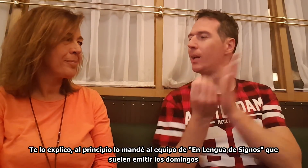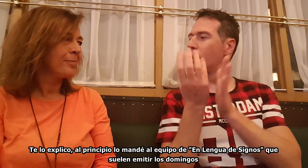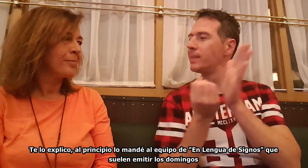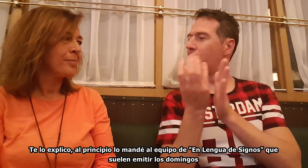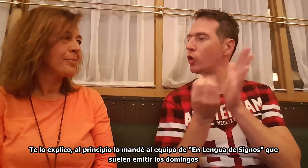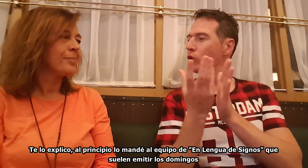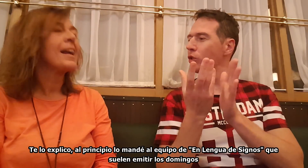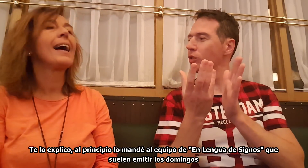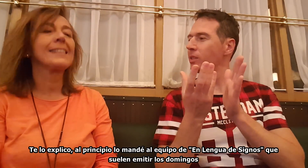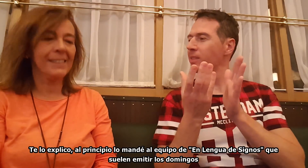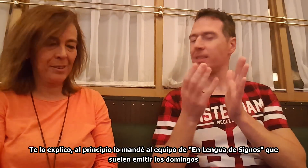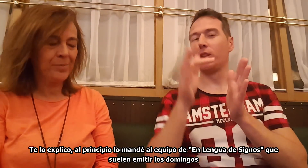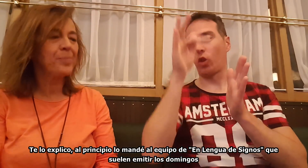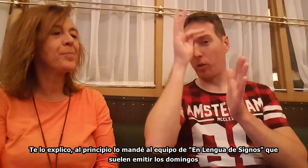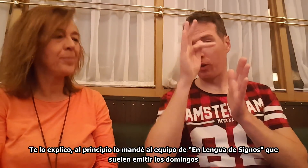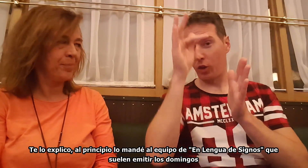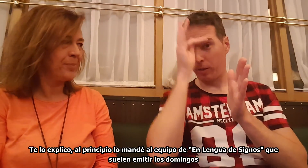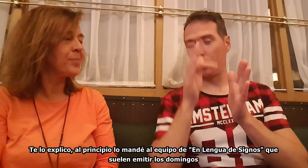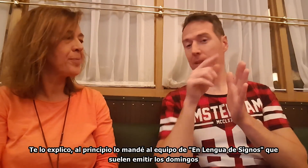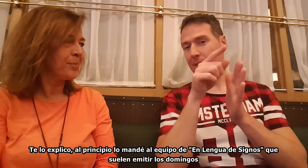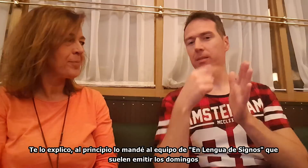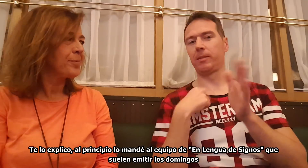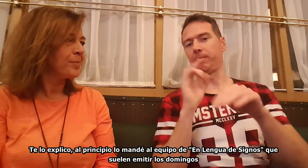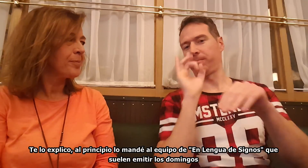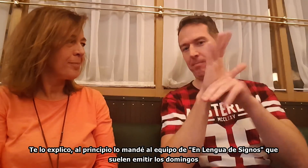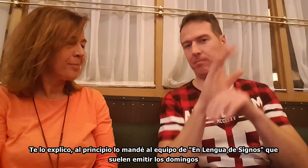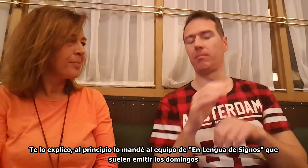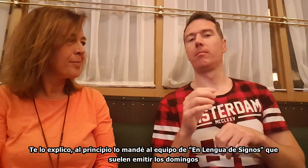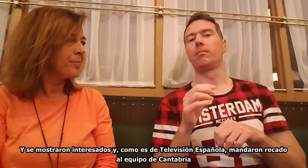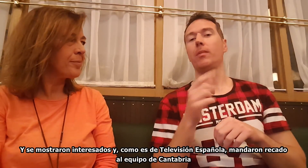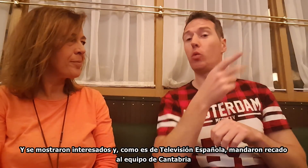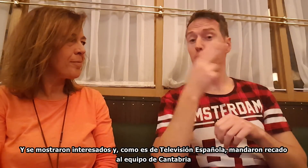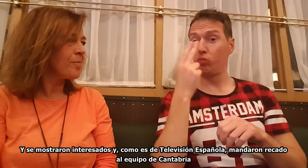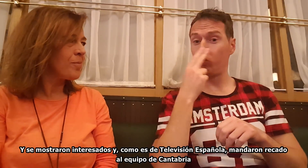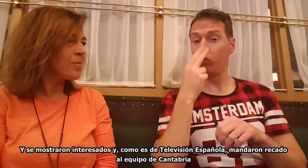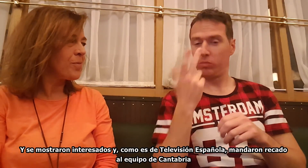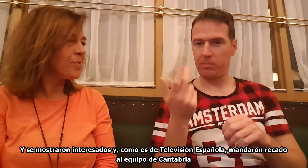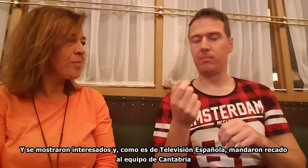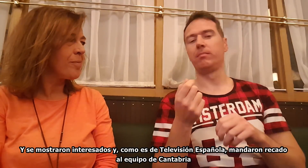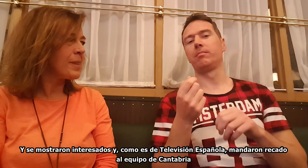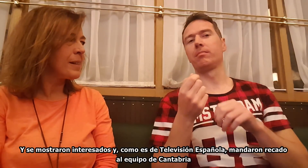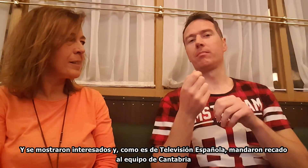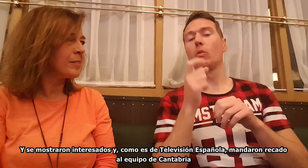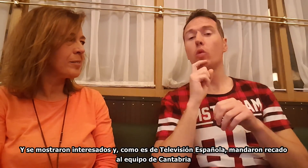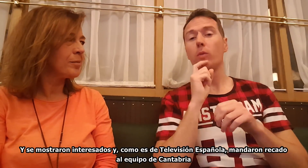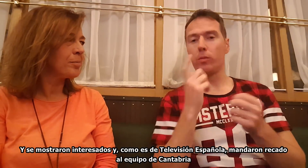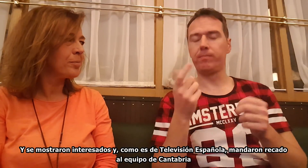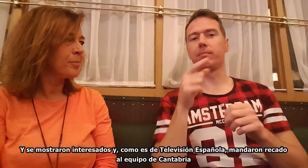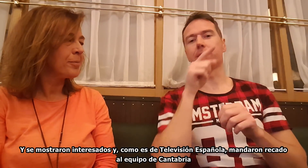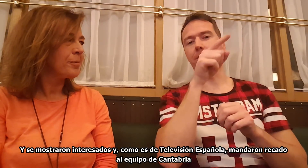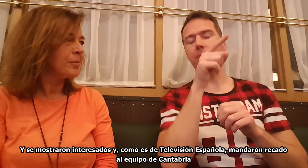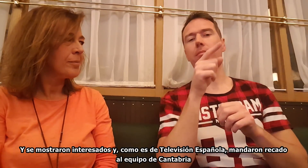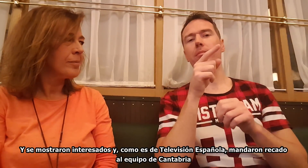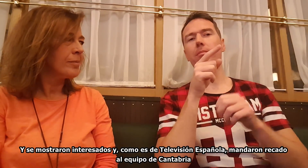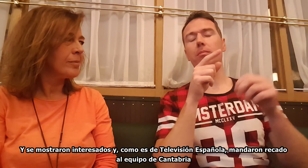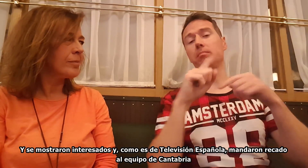de Signos, que suele emitir los domingos, y se mostraron interesados. Y como es de televisión